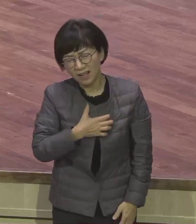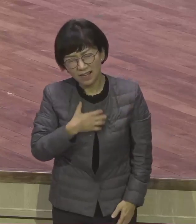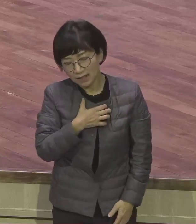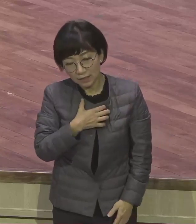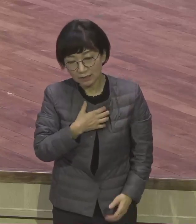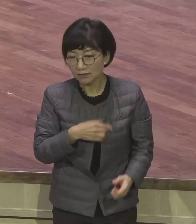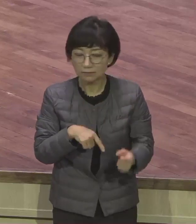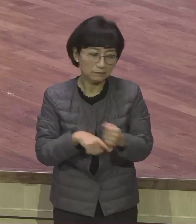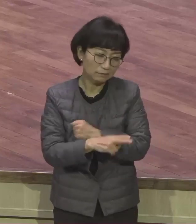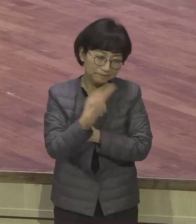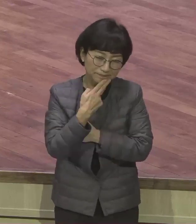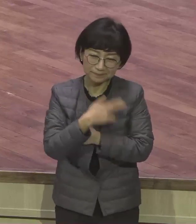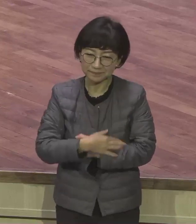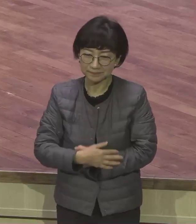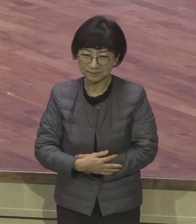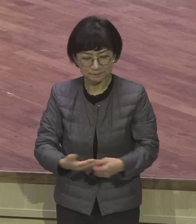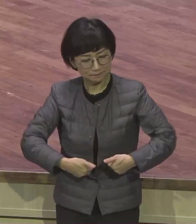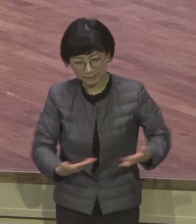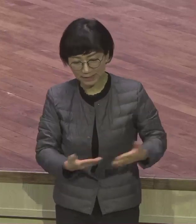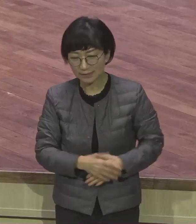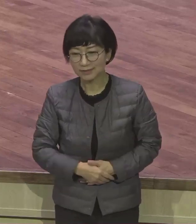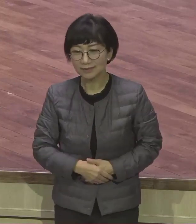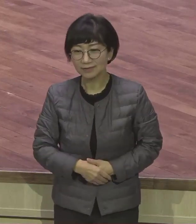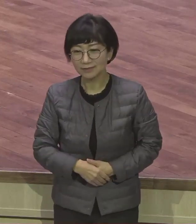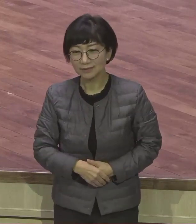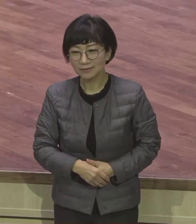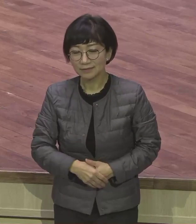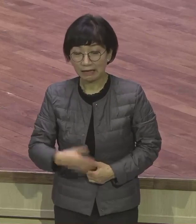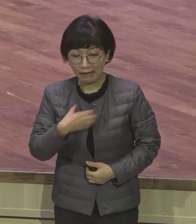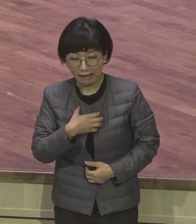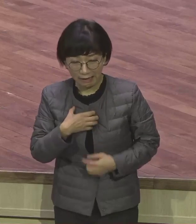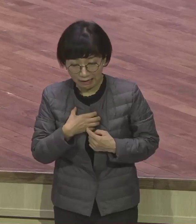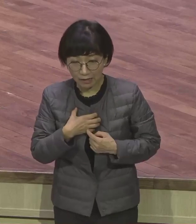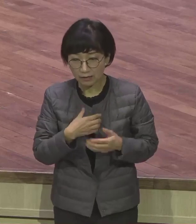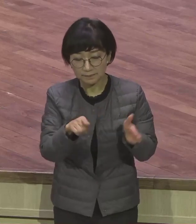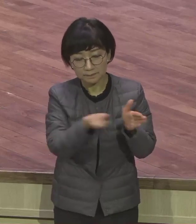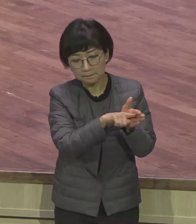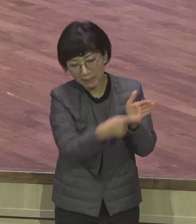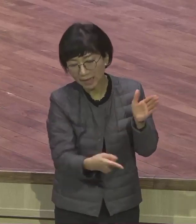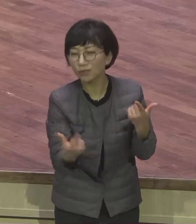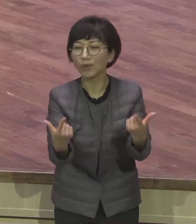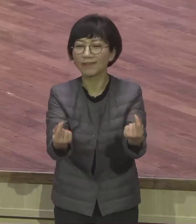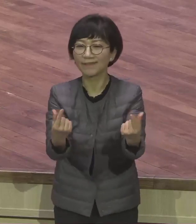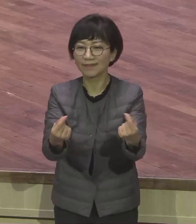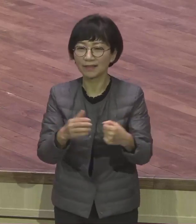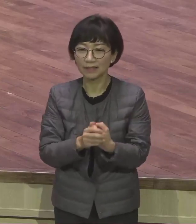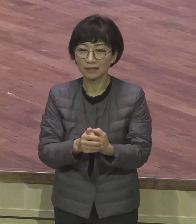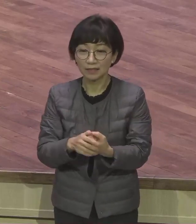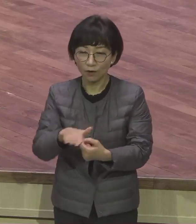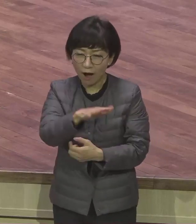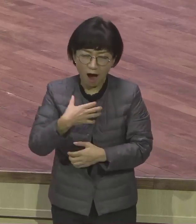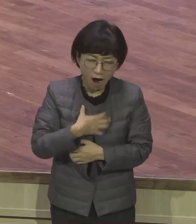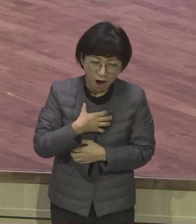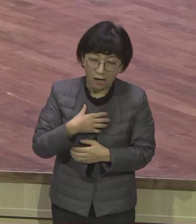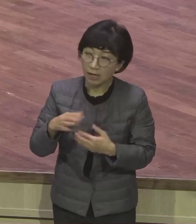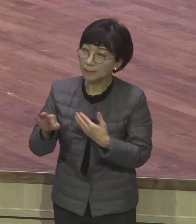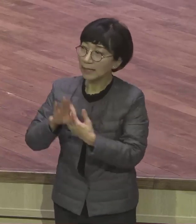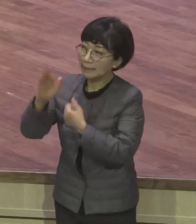염려 걱정은 불신한 거예요 염려 걱정은 하나님 자동심상에 만들어요 내가 여건